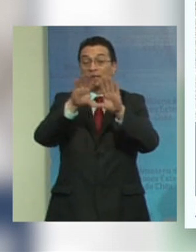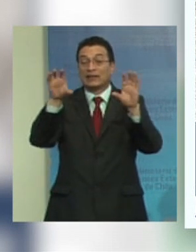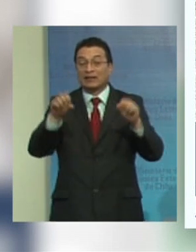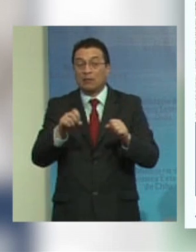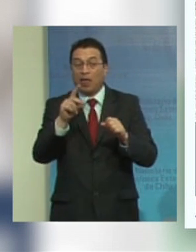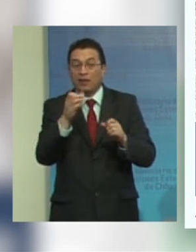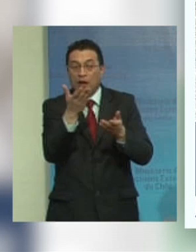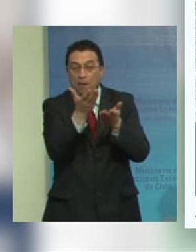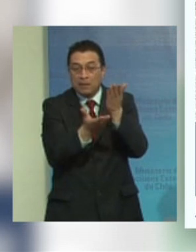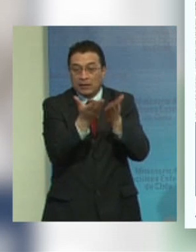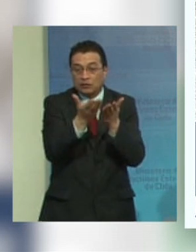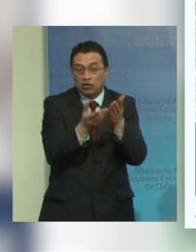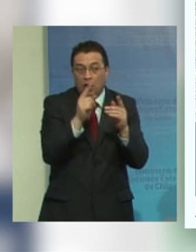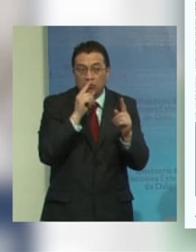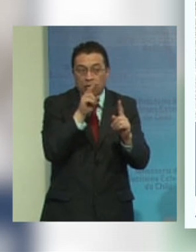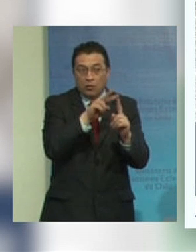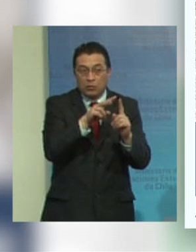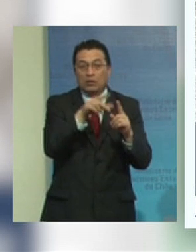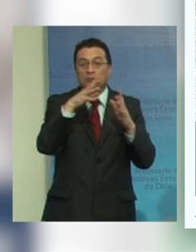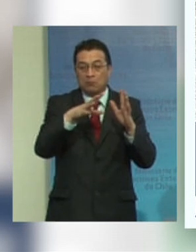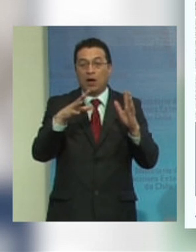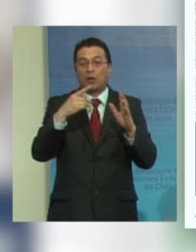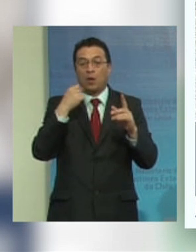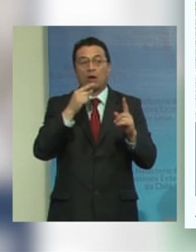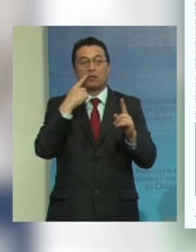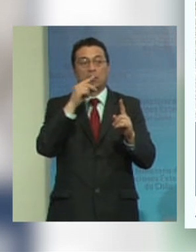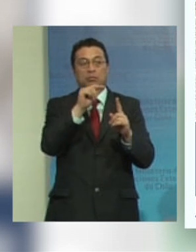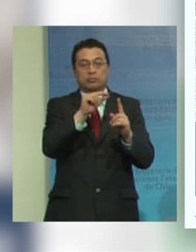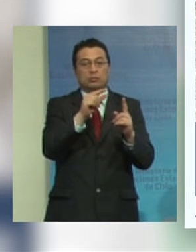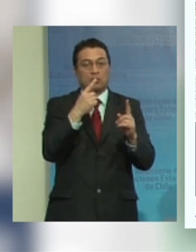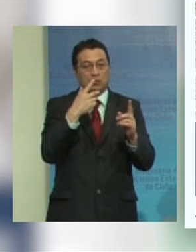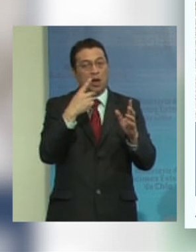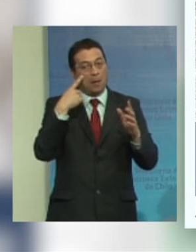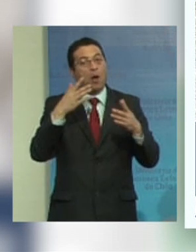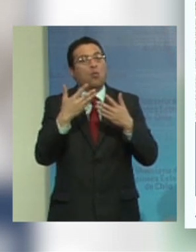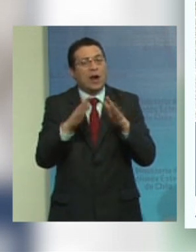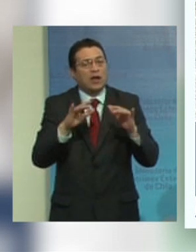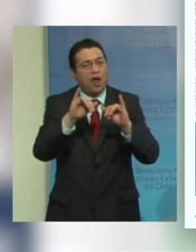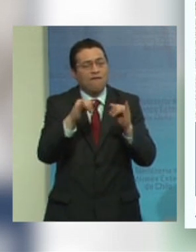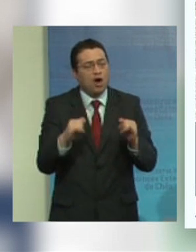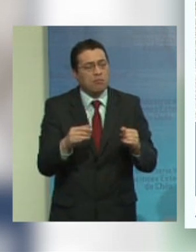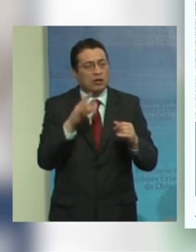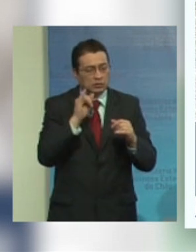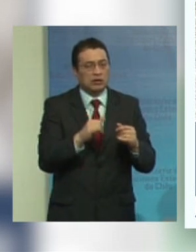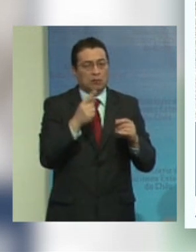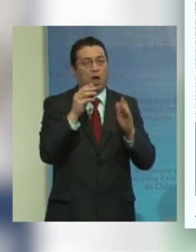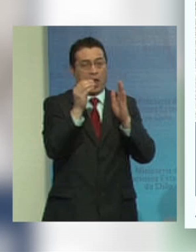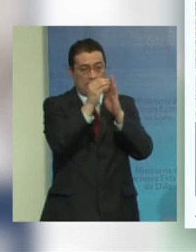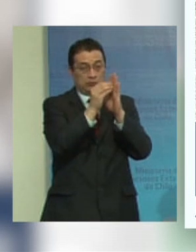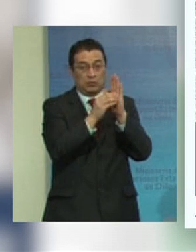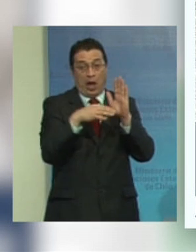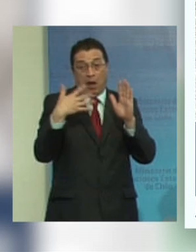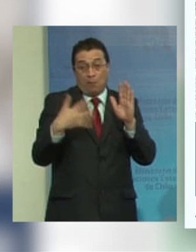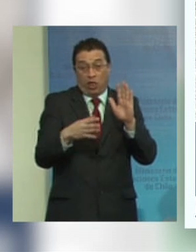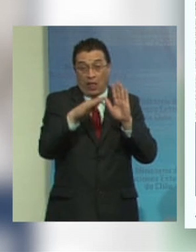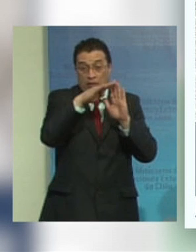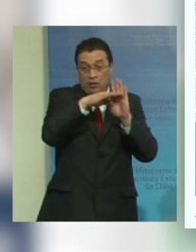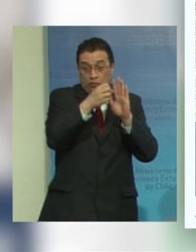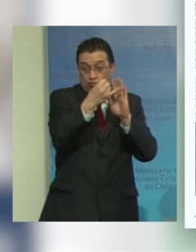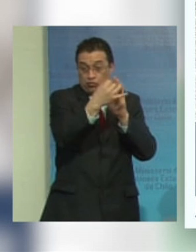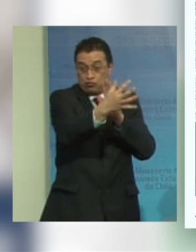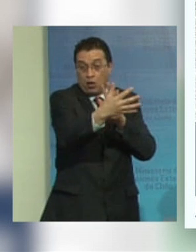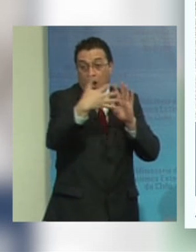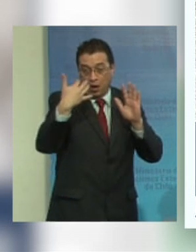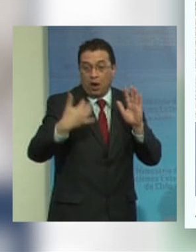medición la tendencia es que haya una subestimación pero de cualquier manera son cifras extremadamente importantes y sabemos